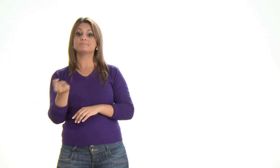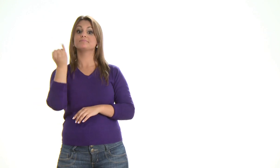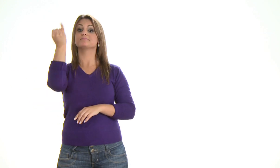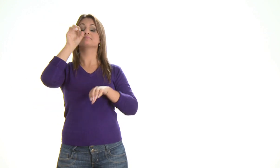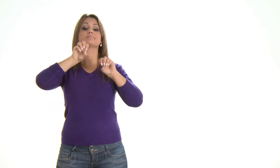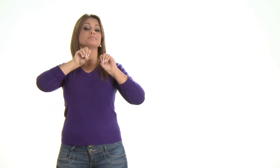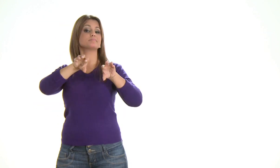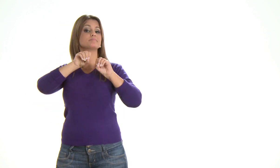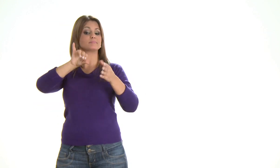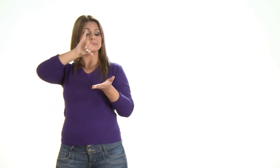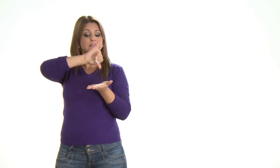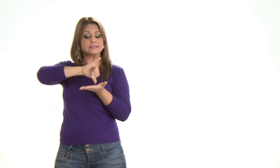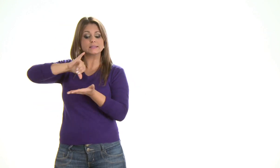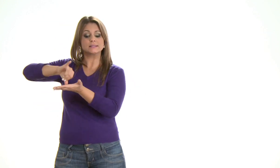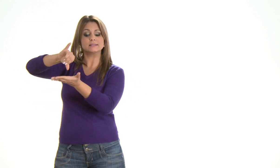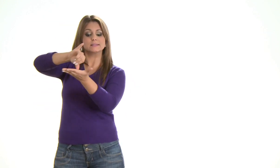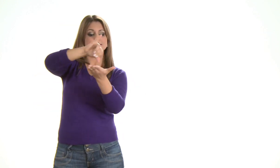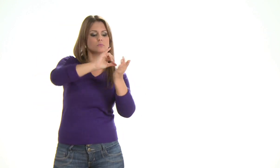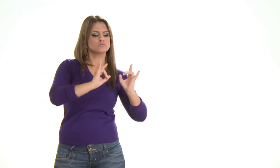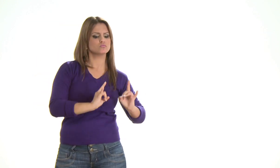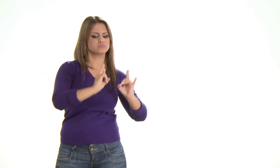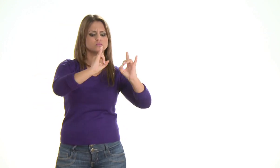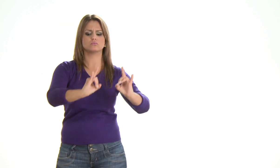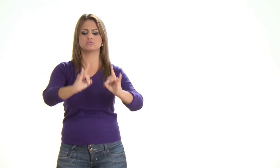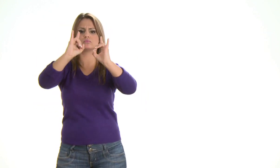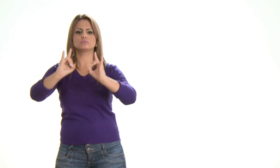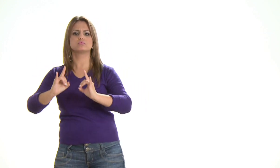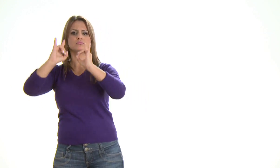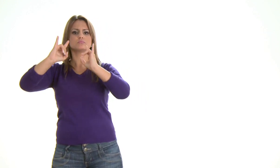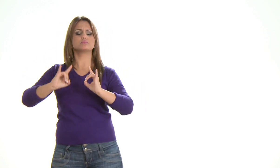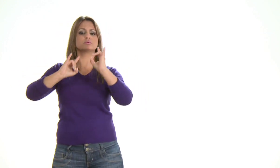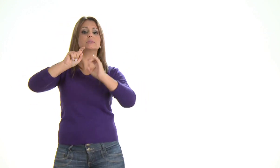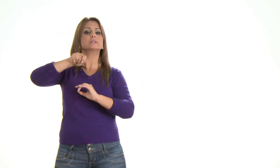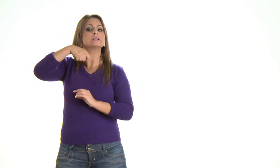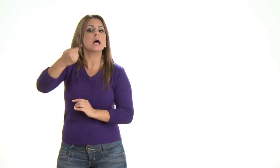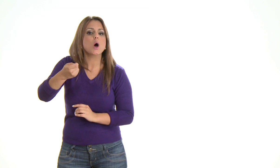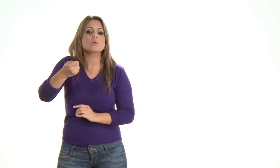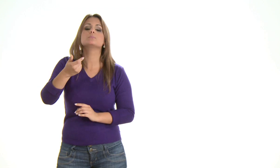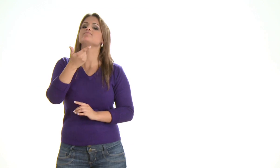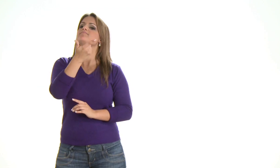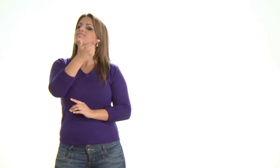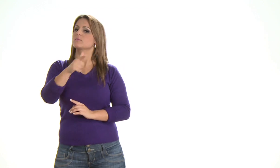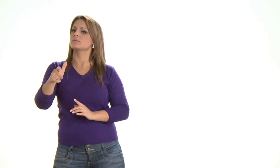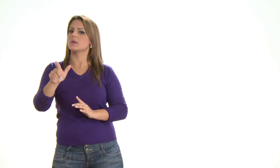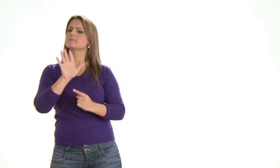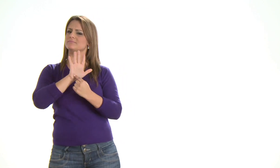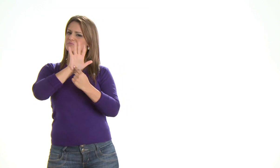ensinarmos os sinais de alguns centros de ensino, que não tem sinais específicos. Vamos mostrar como funciona.